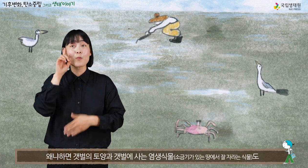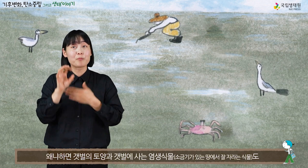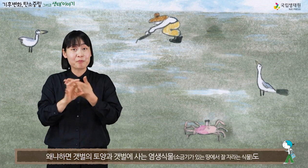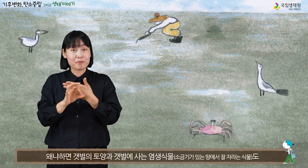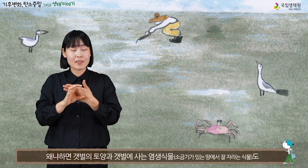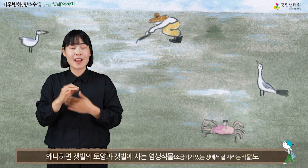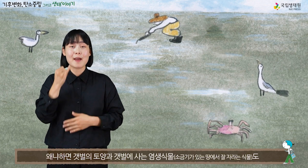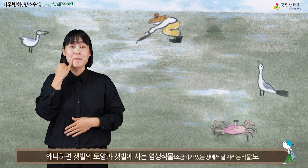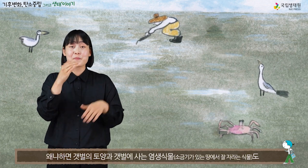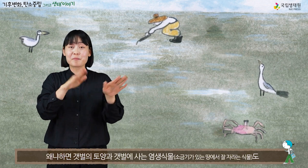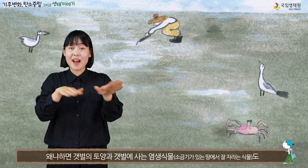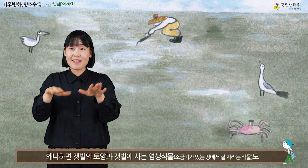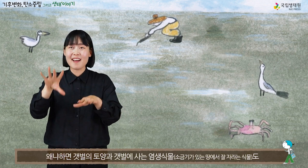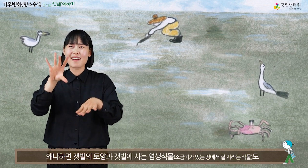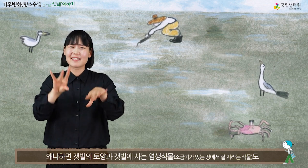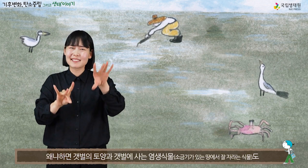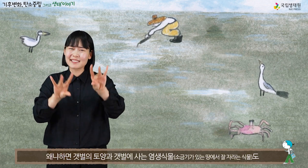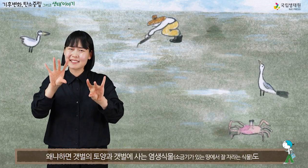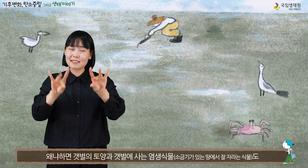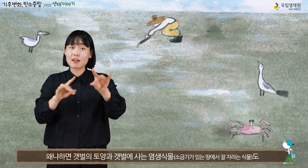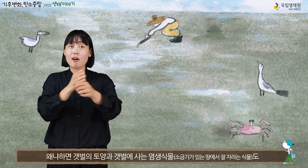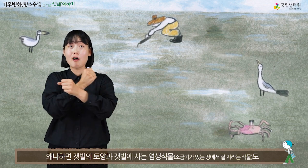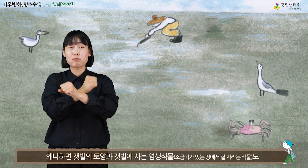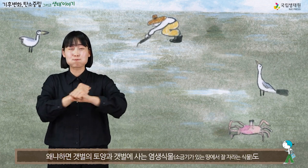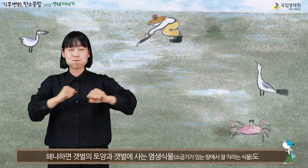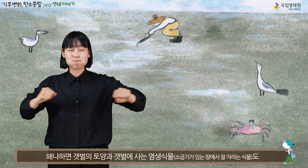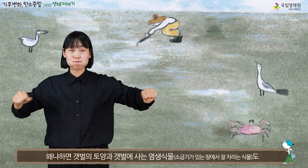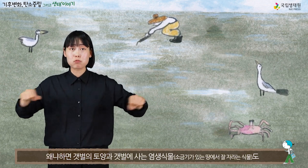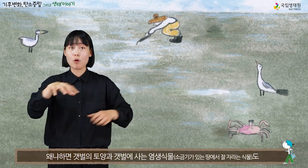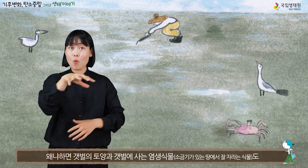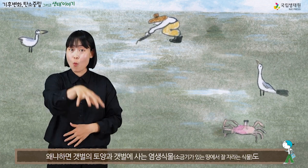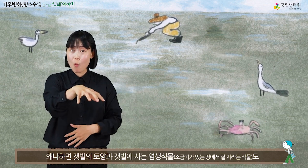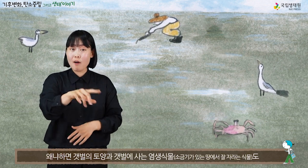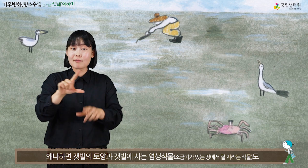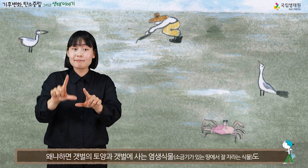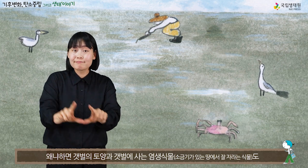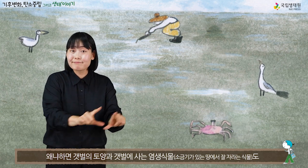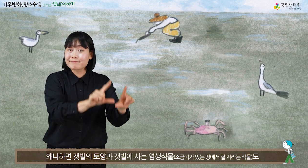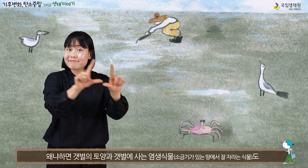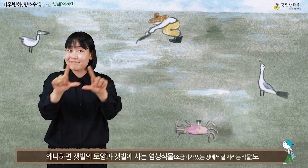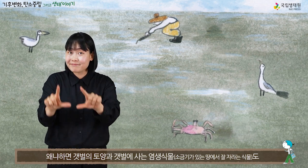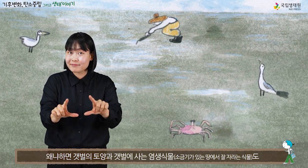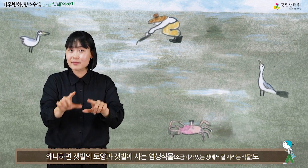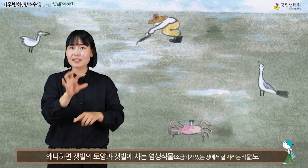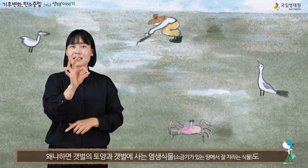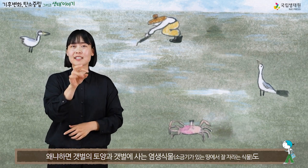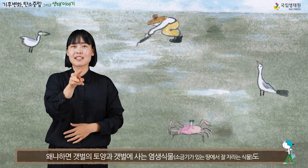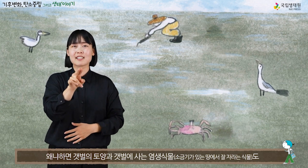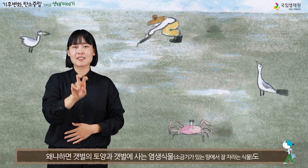왜냐하면 갯벌의 토양과 갯벌에 사는 염생식물도